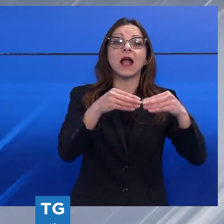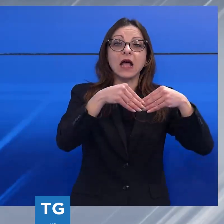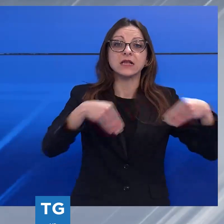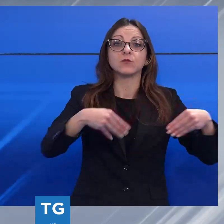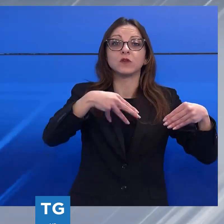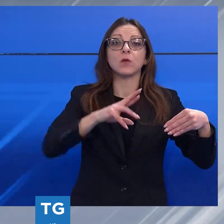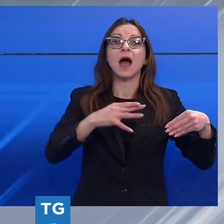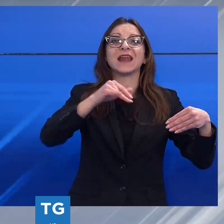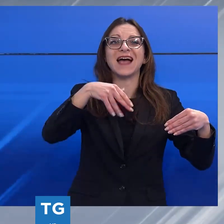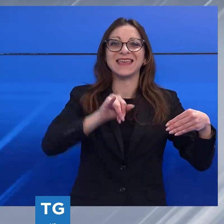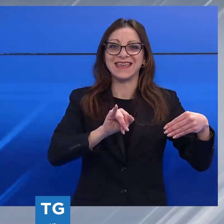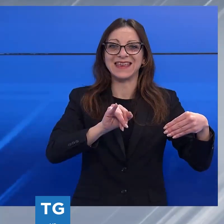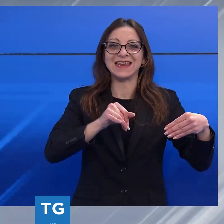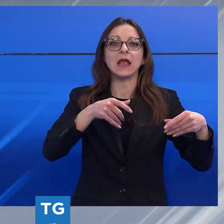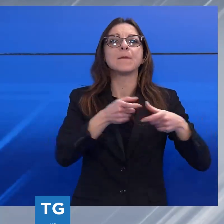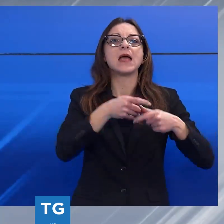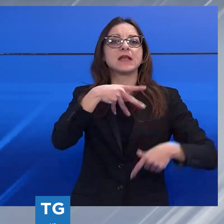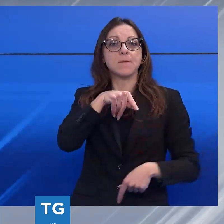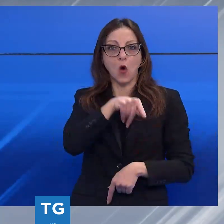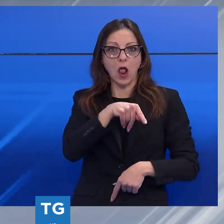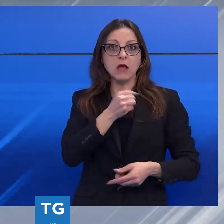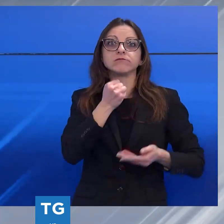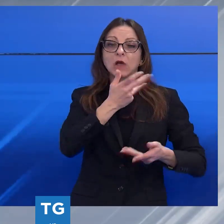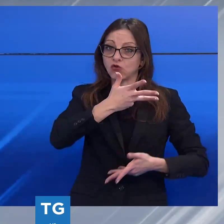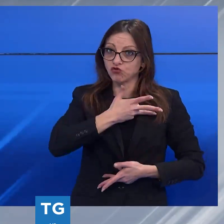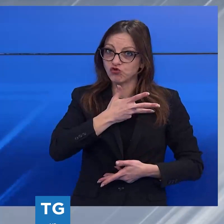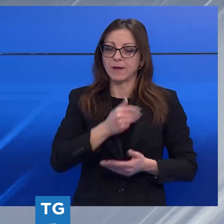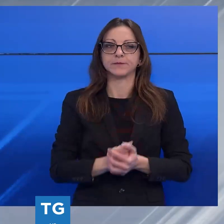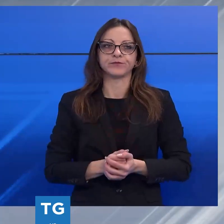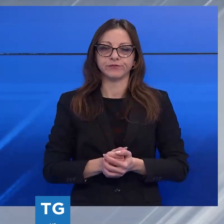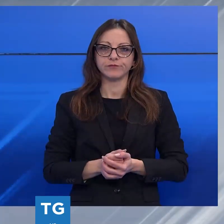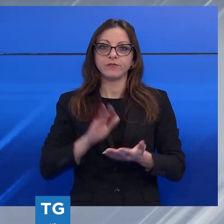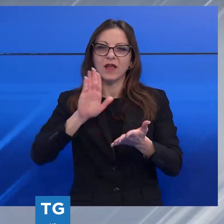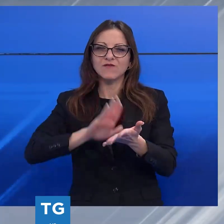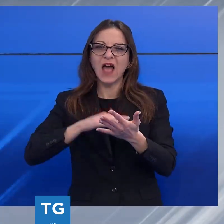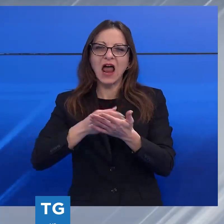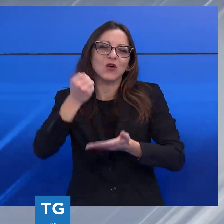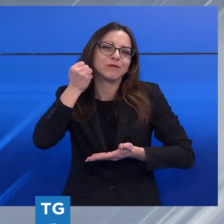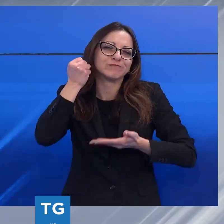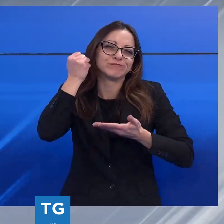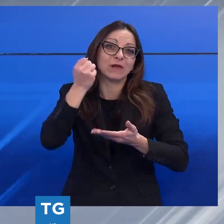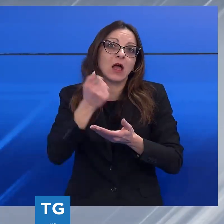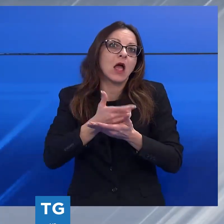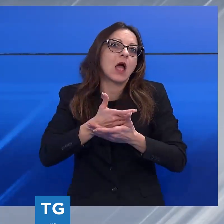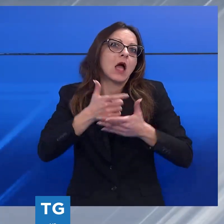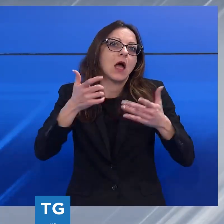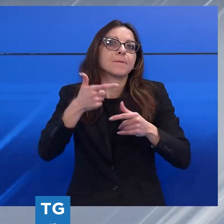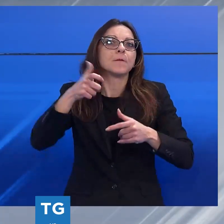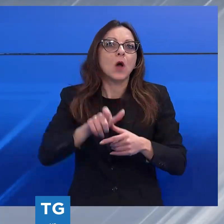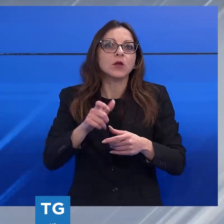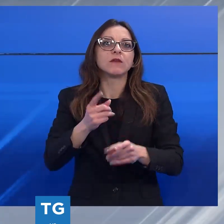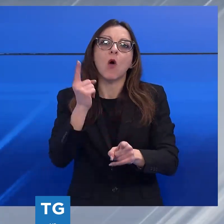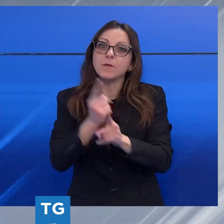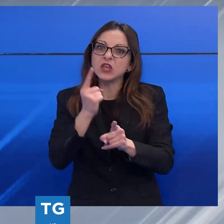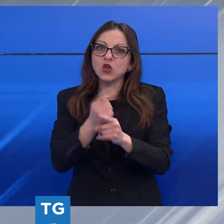Molazzana. L'entità delle risorse messe a disposizione dalla Fondazione è stata così rilevante proprio in ragione di una necessità avvertita,